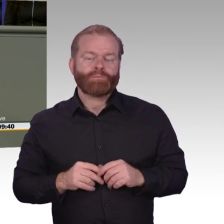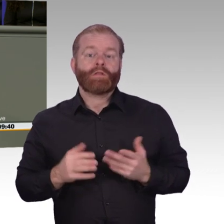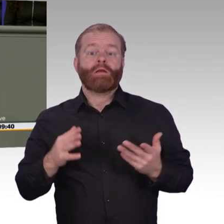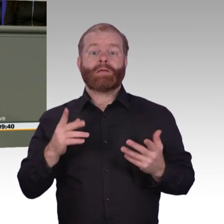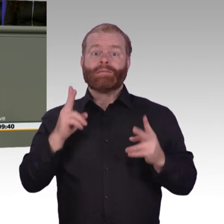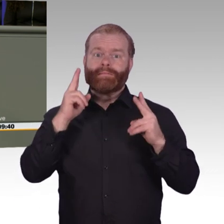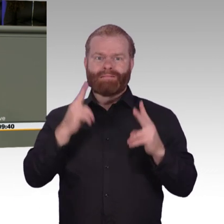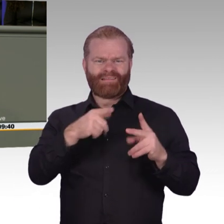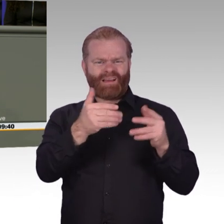Geld machen.